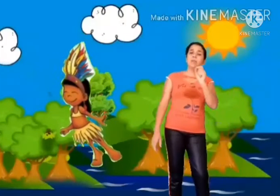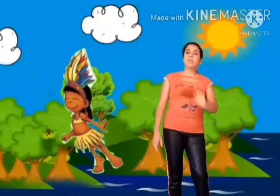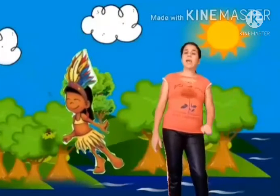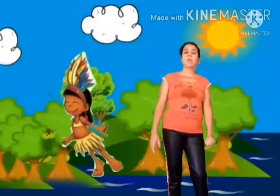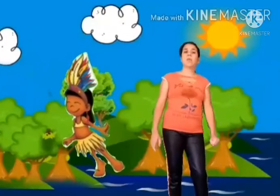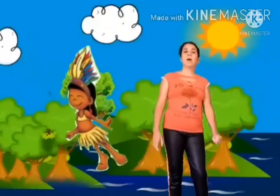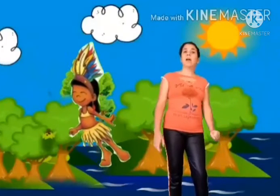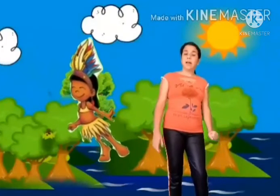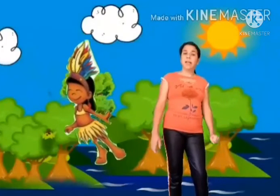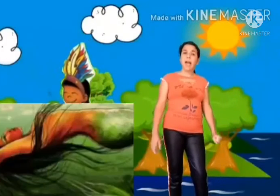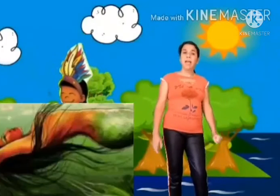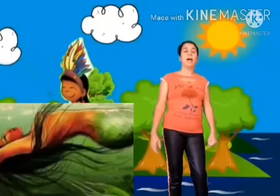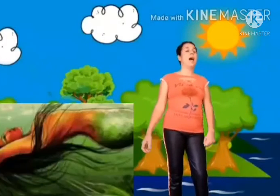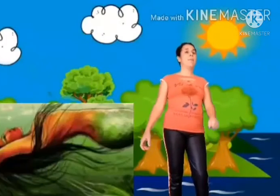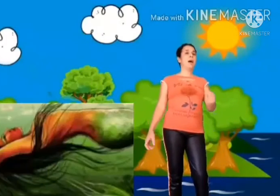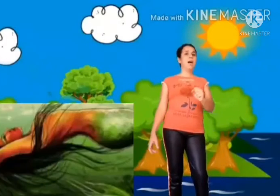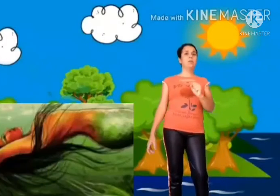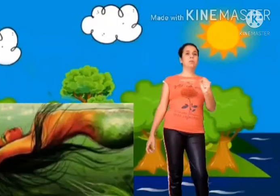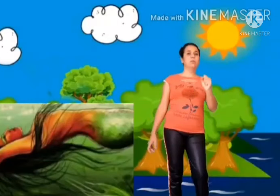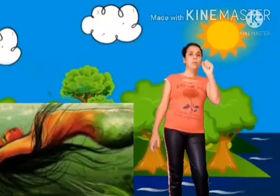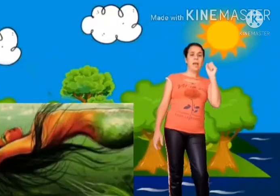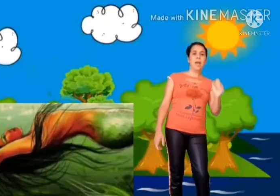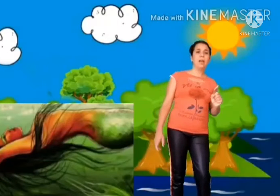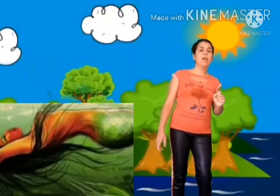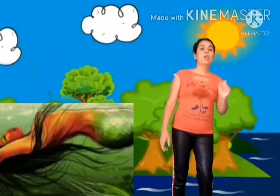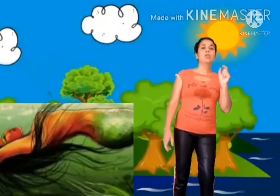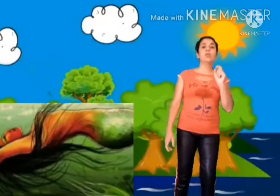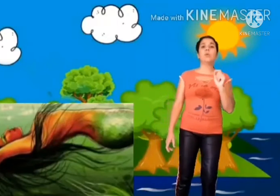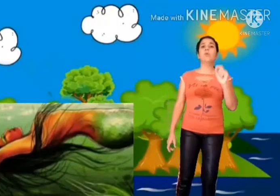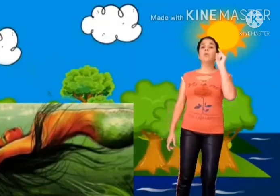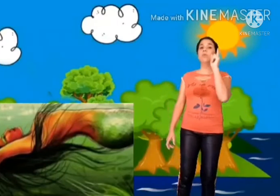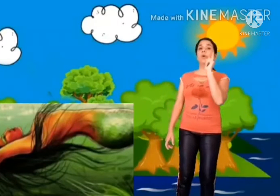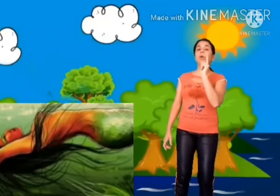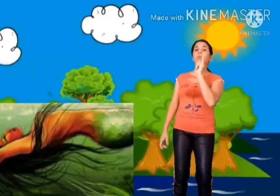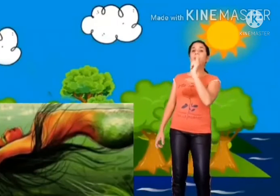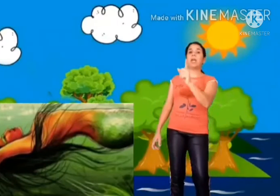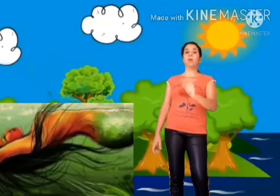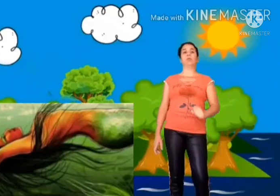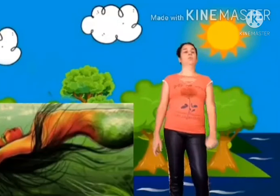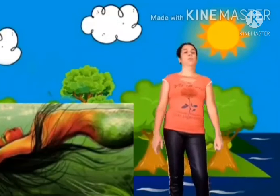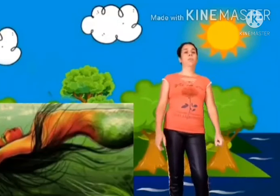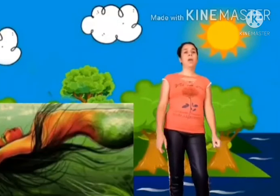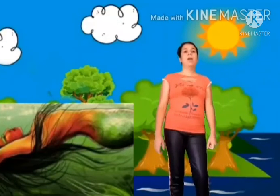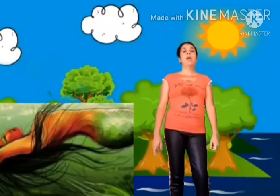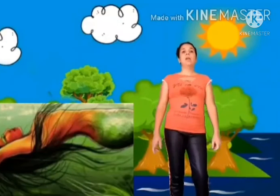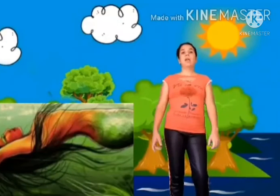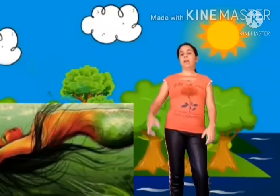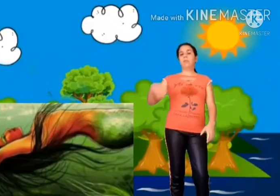fizeram com a Iara? Amarraram ela e jogou no Rio Negro. E ela foi